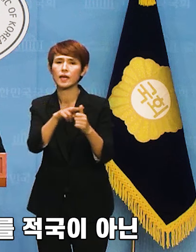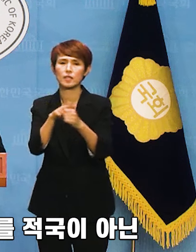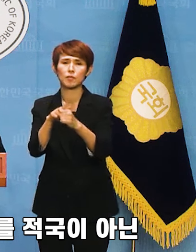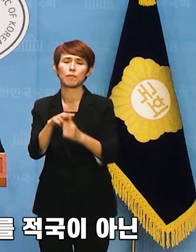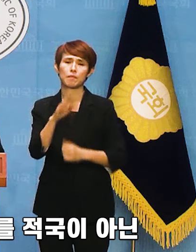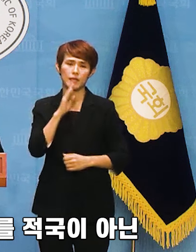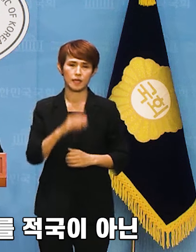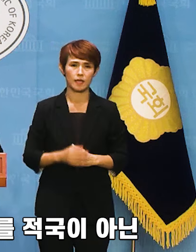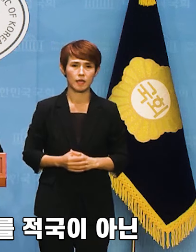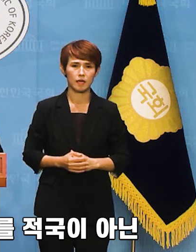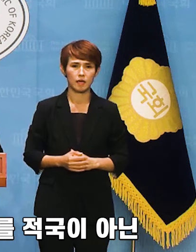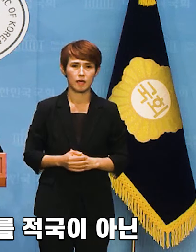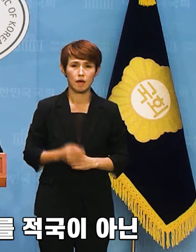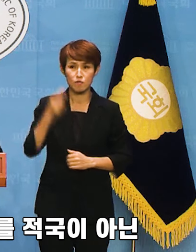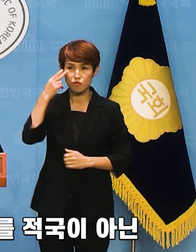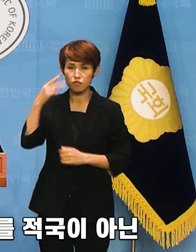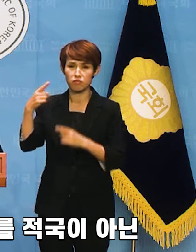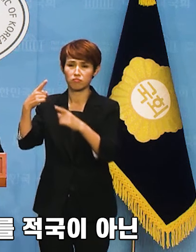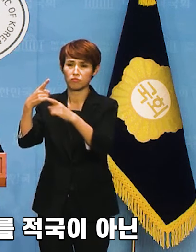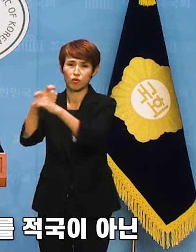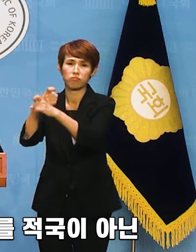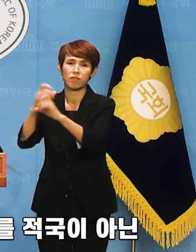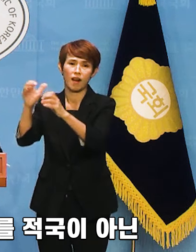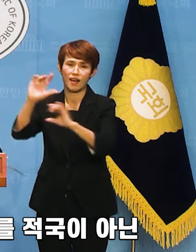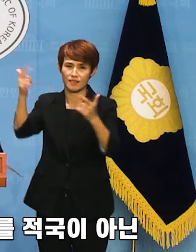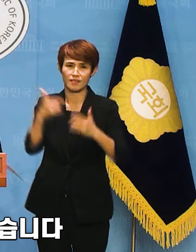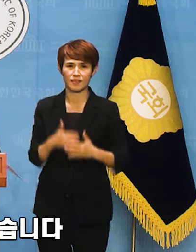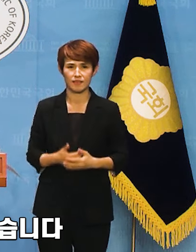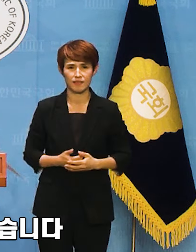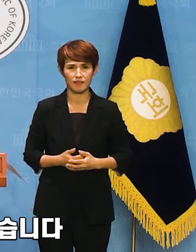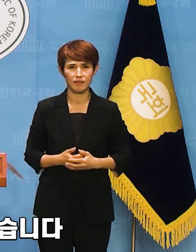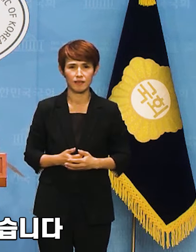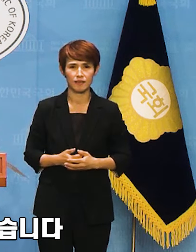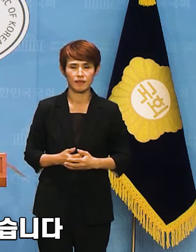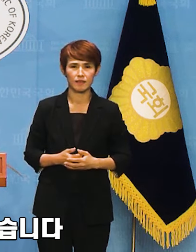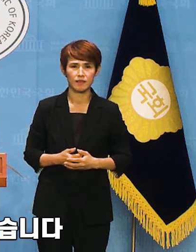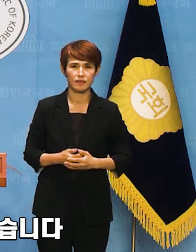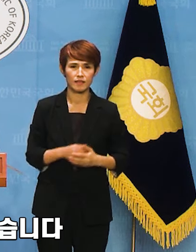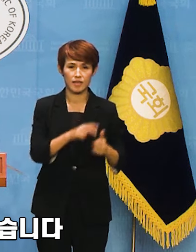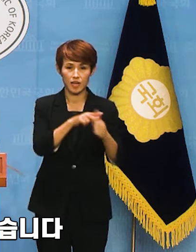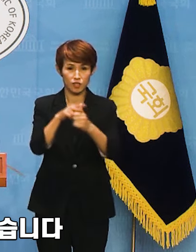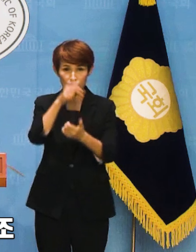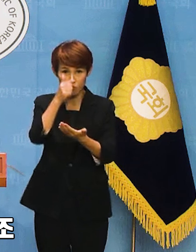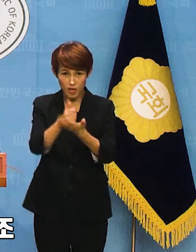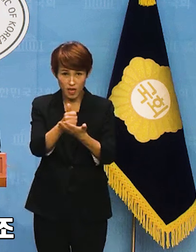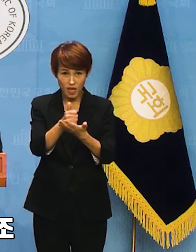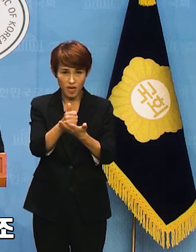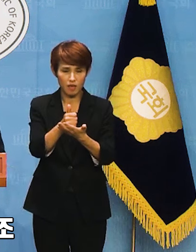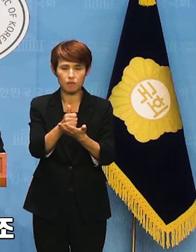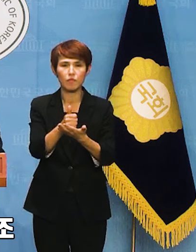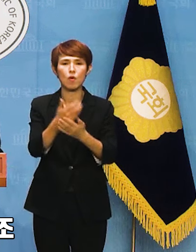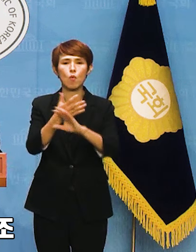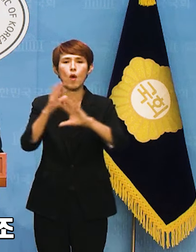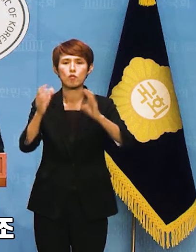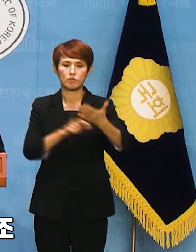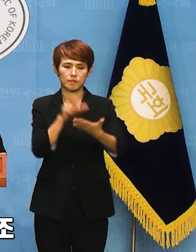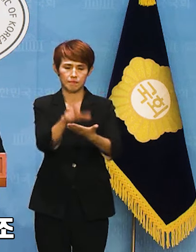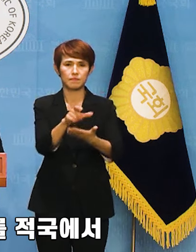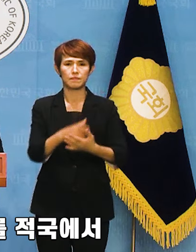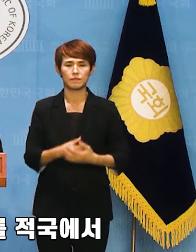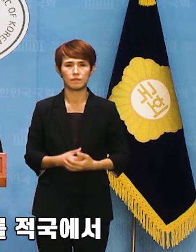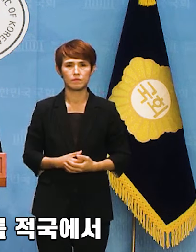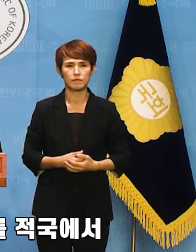현행법의 간첩죄를 적국이 아닌 외국으로 바꾸겠습니다. 형법 제98조